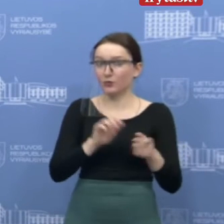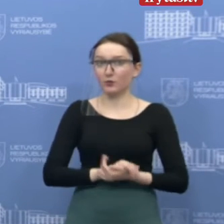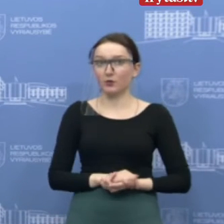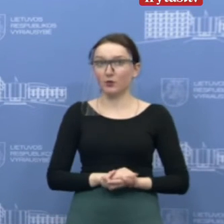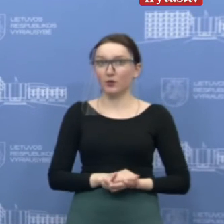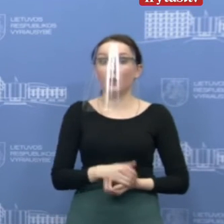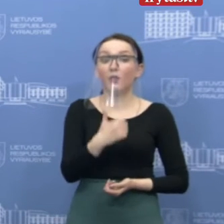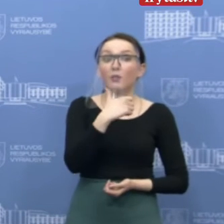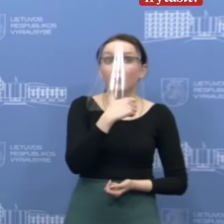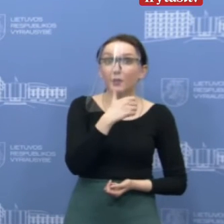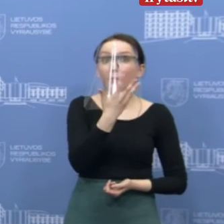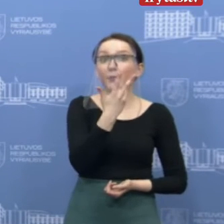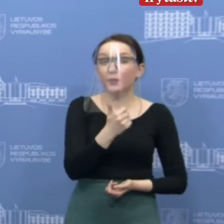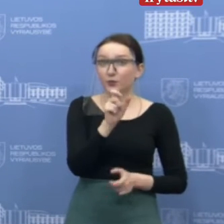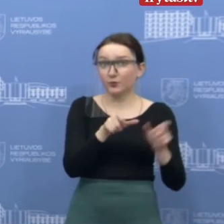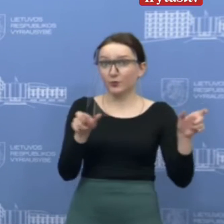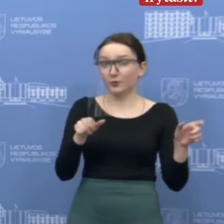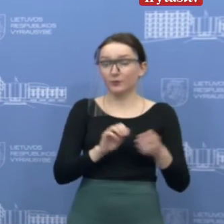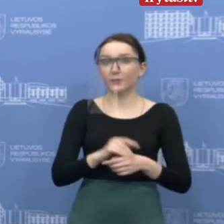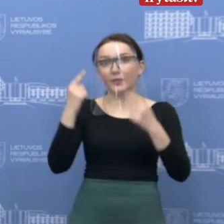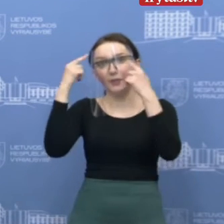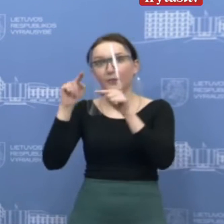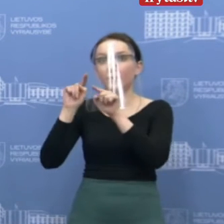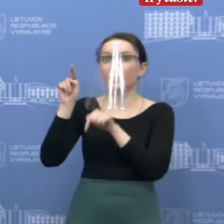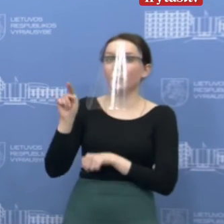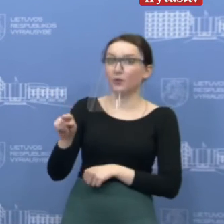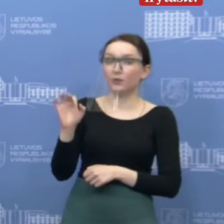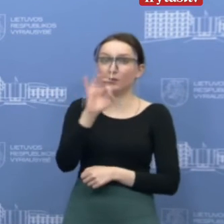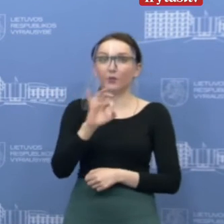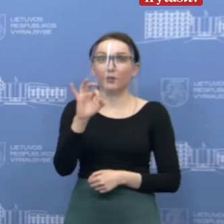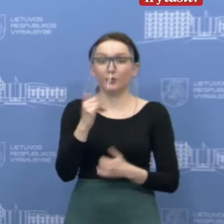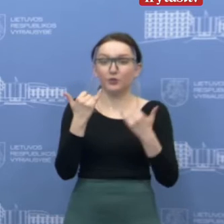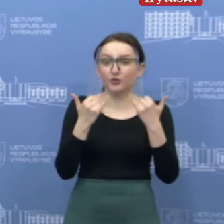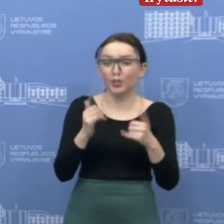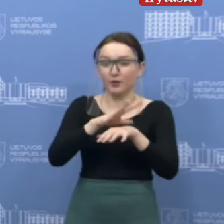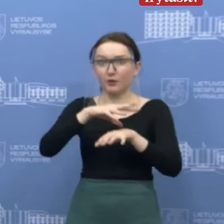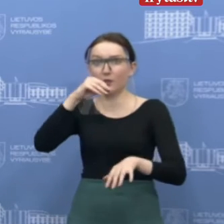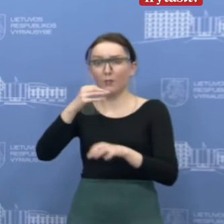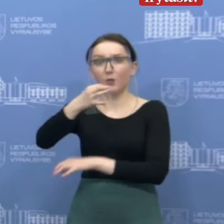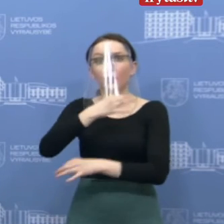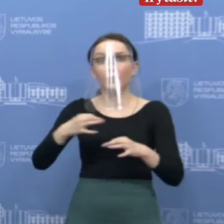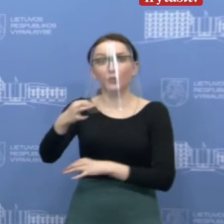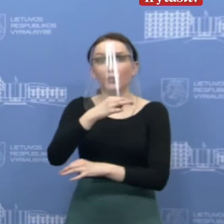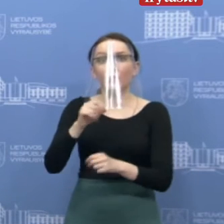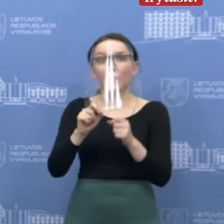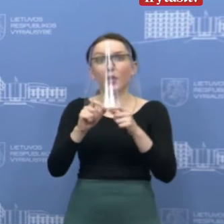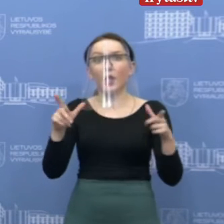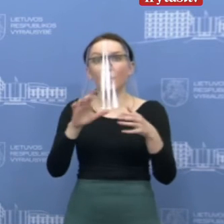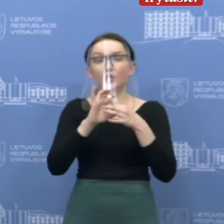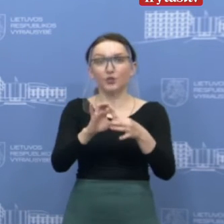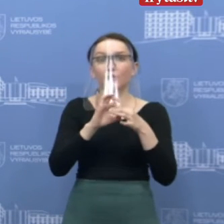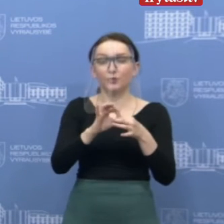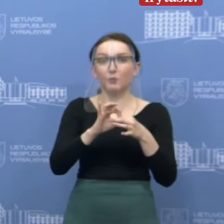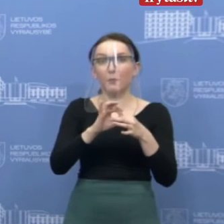kiek jų jau yra stebimo programėlės pagalba. Ir kitas klausimas būtų dėl šiuo metu Seime svarstomo elektroninių ryšių